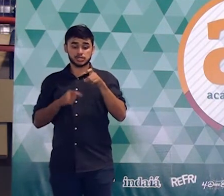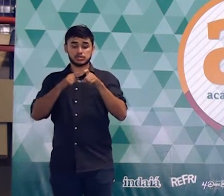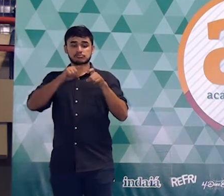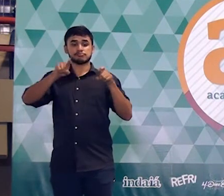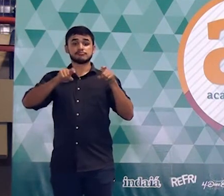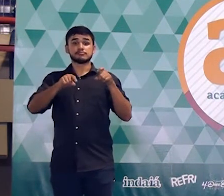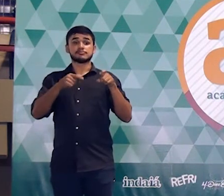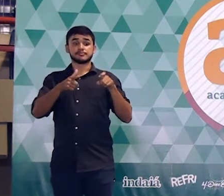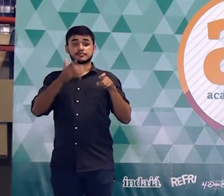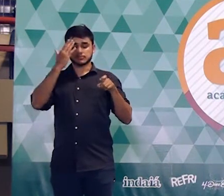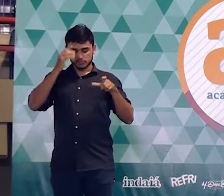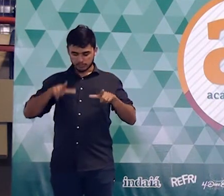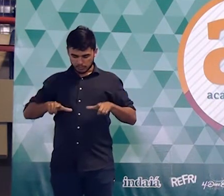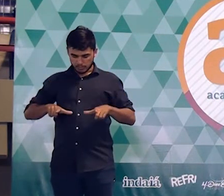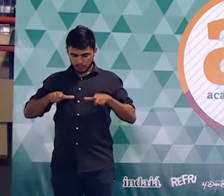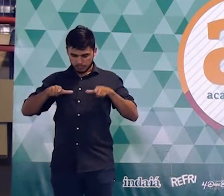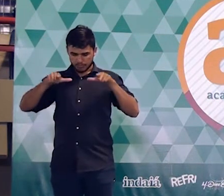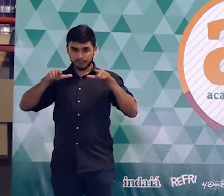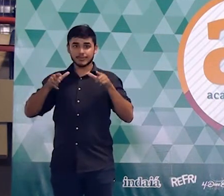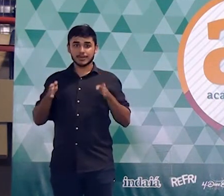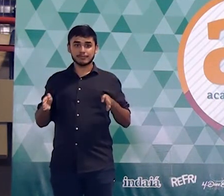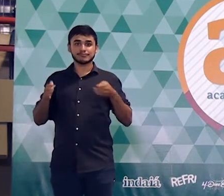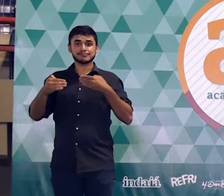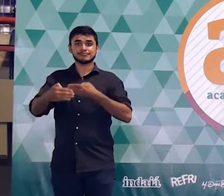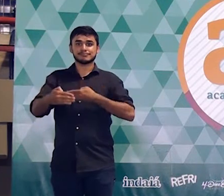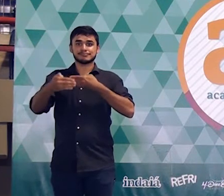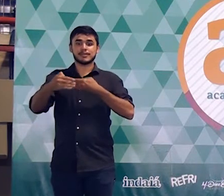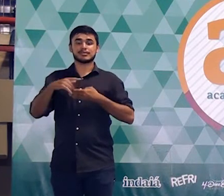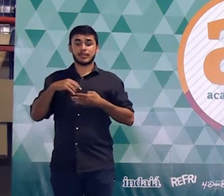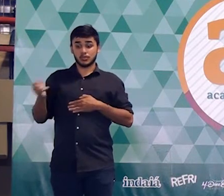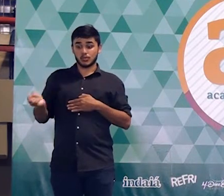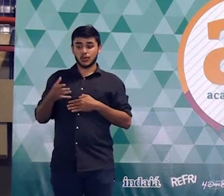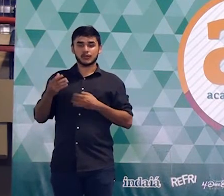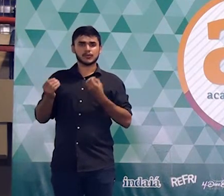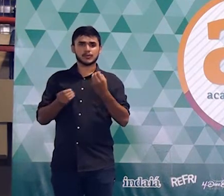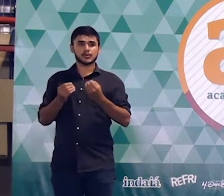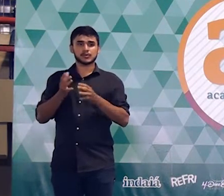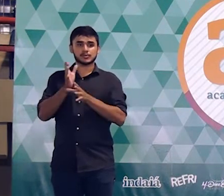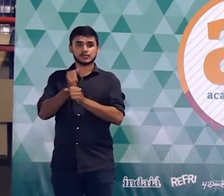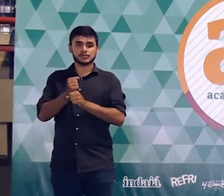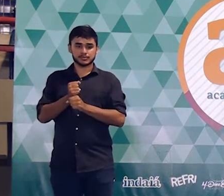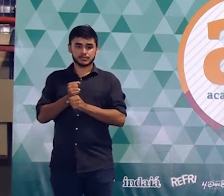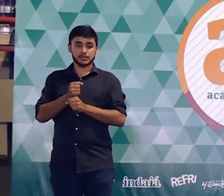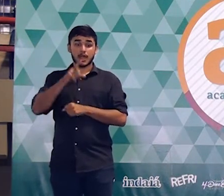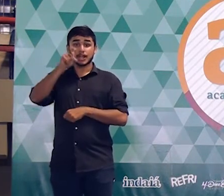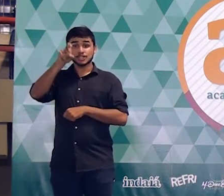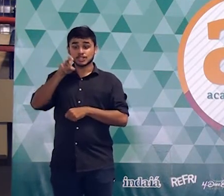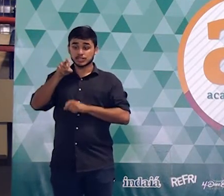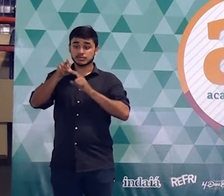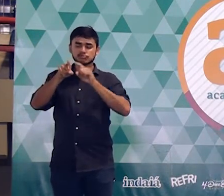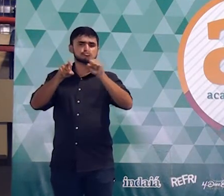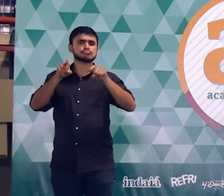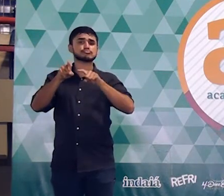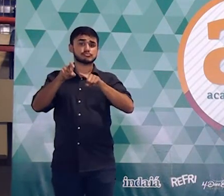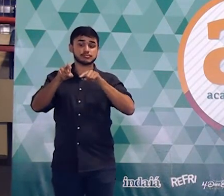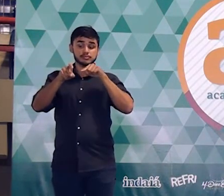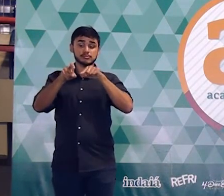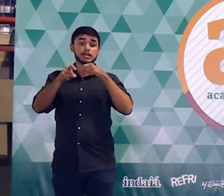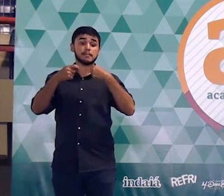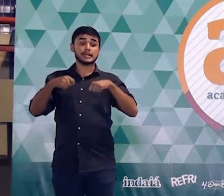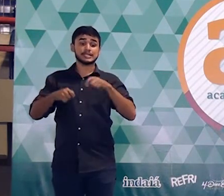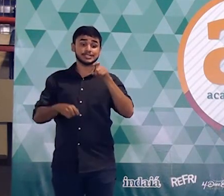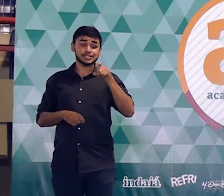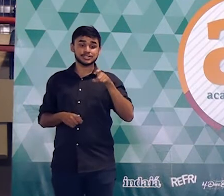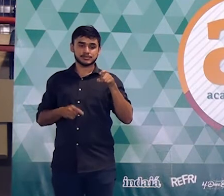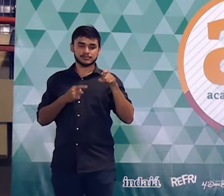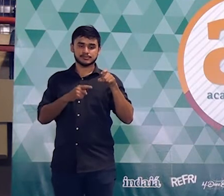placas do novo modelo em cada nova caixa? Eu quero determinar o valor do X. Para determinar o valor do X,